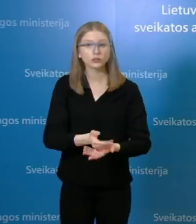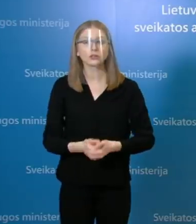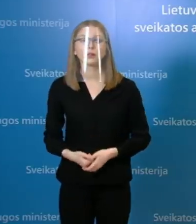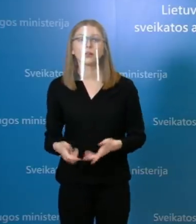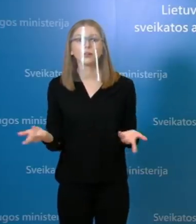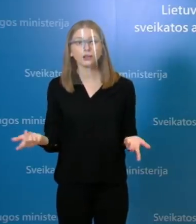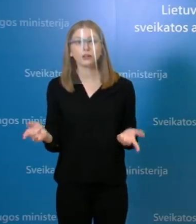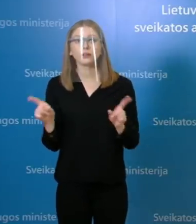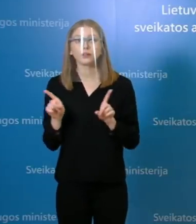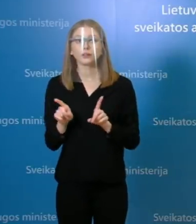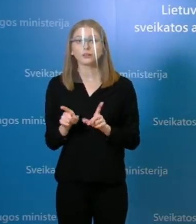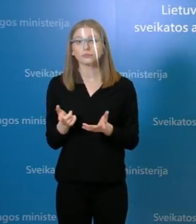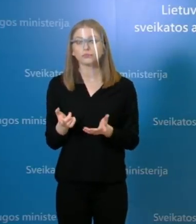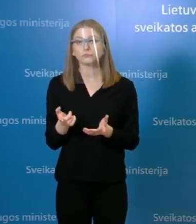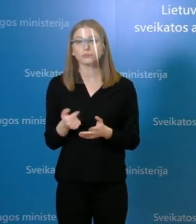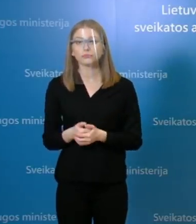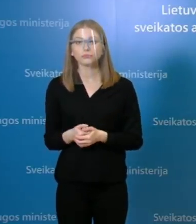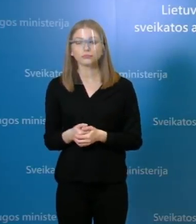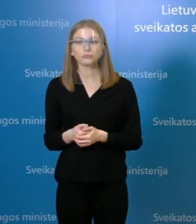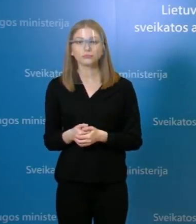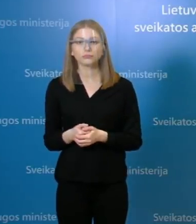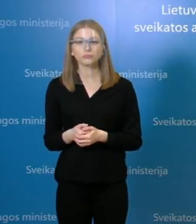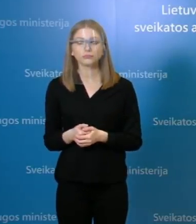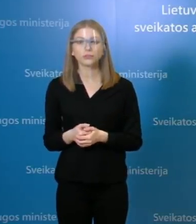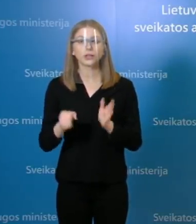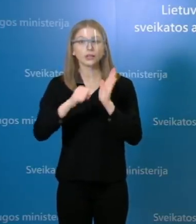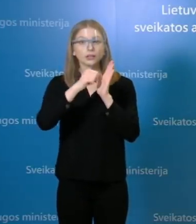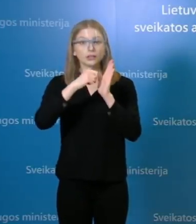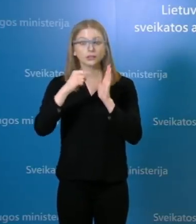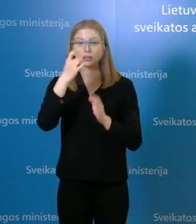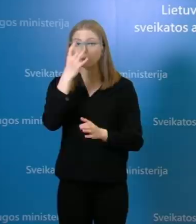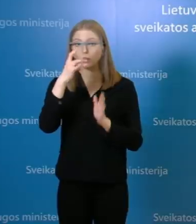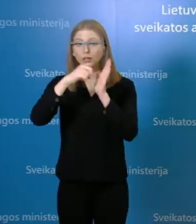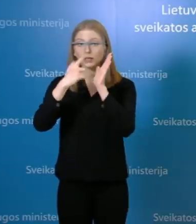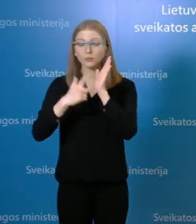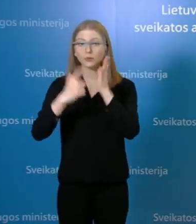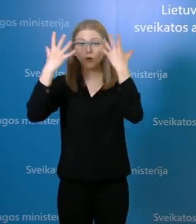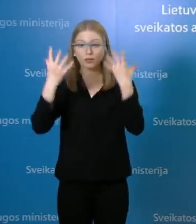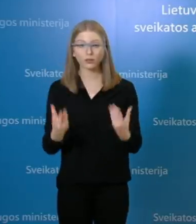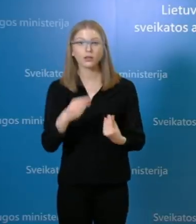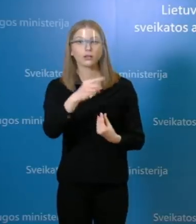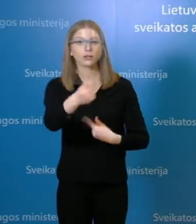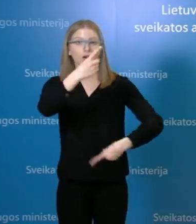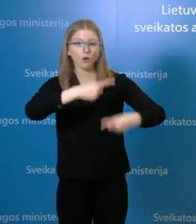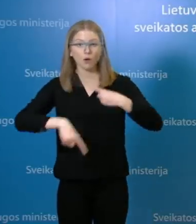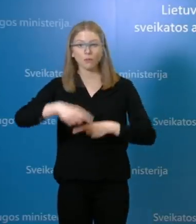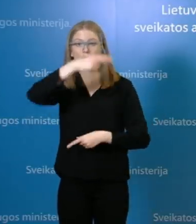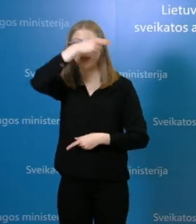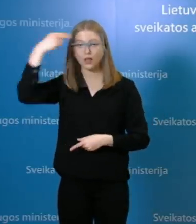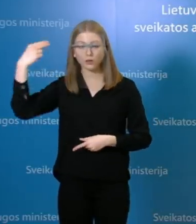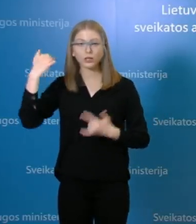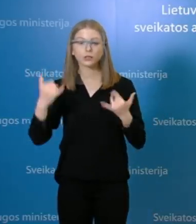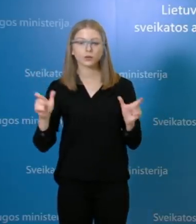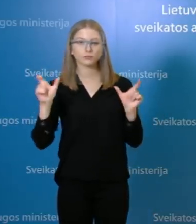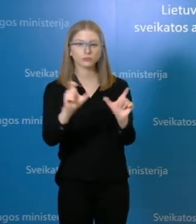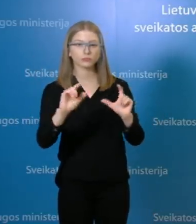perskubaus įspėjimo ir agavimo sistema. 17 dieną gegužės asmo grįžo į Lietuvą iš Vokietijos, yra izoliuotas